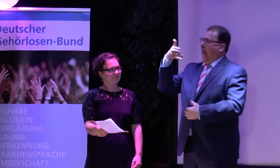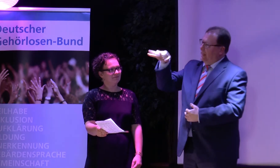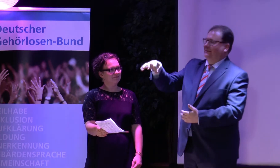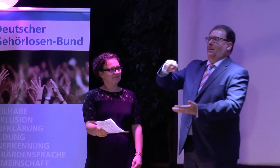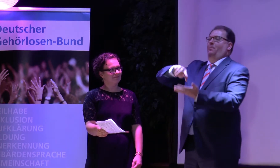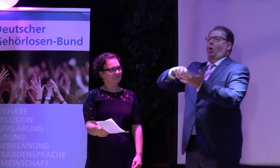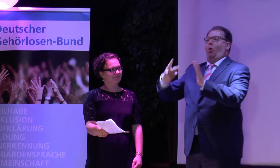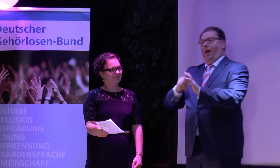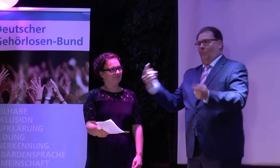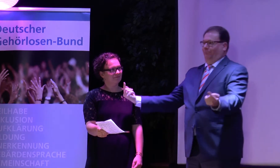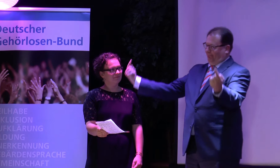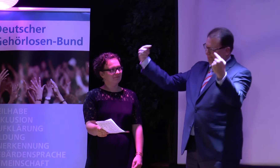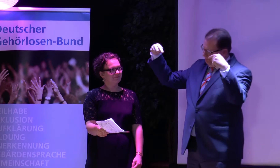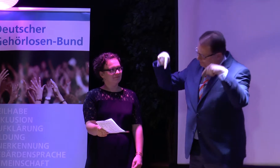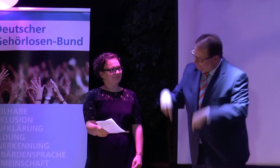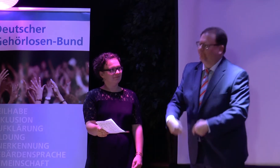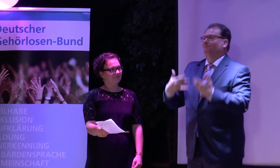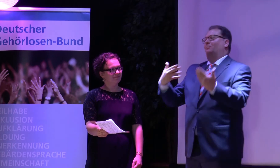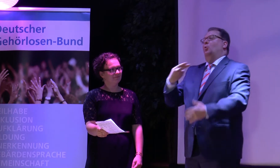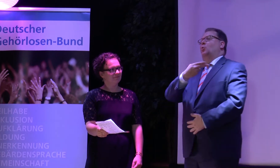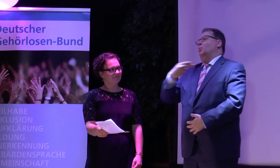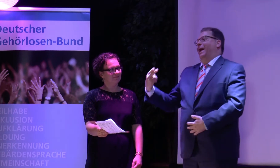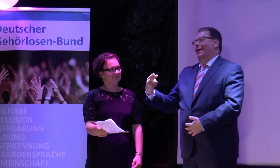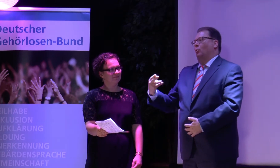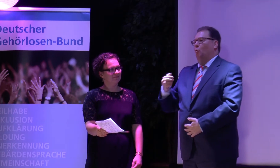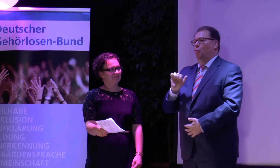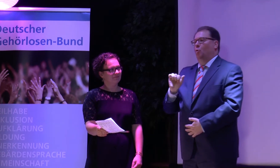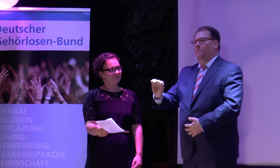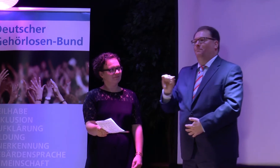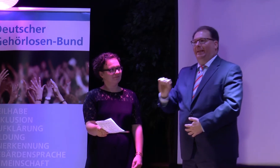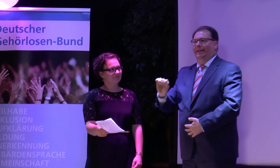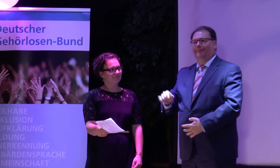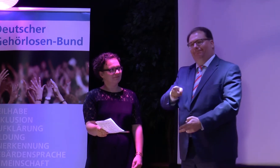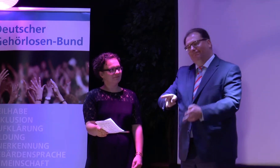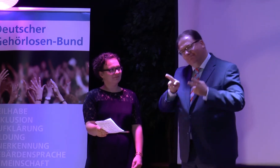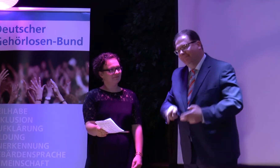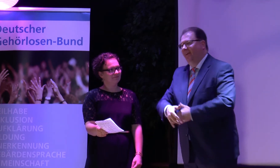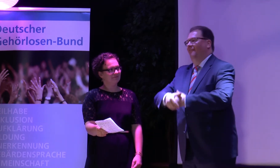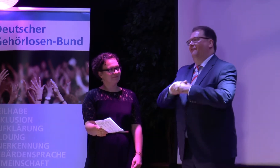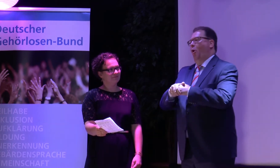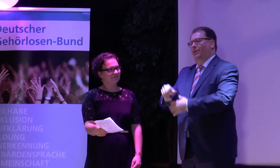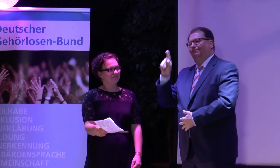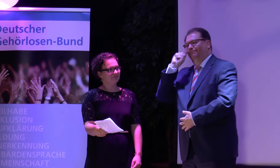begrüßen. Auch Politiker bzw. ein Politiker, den Hinschelbütt.